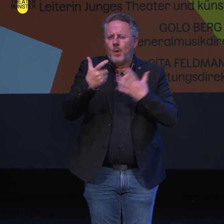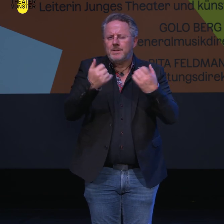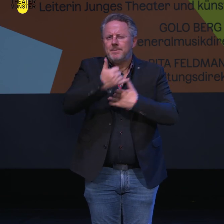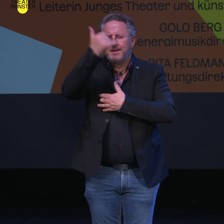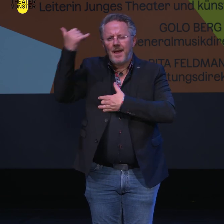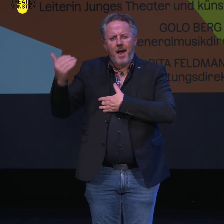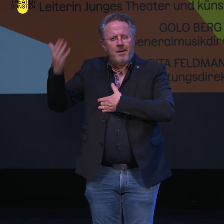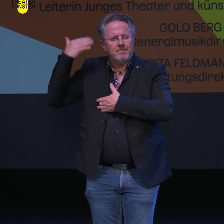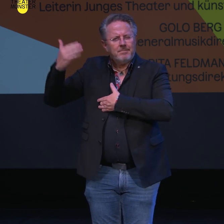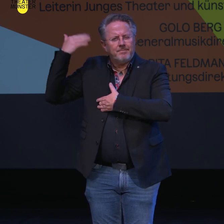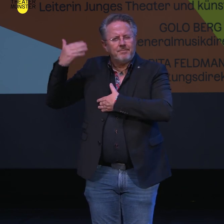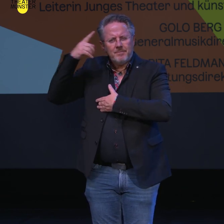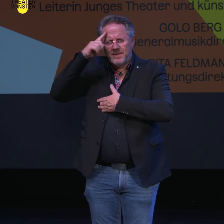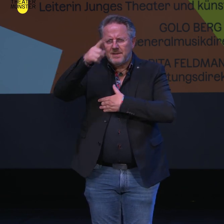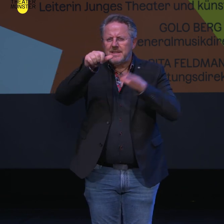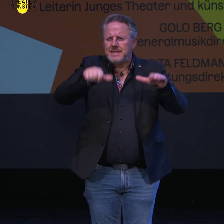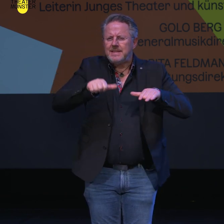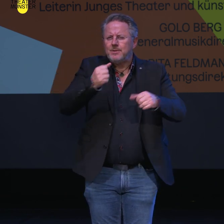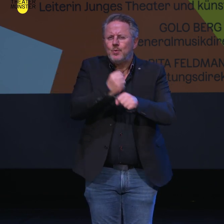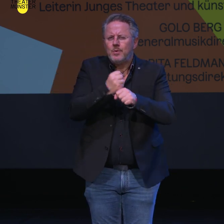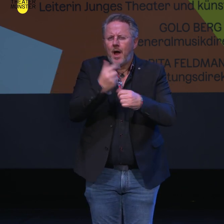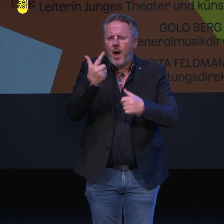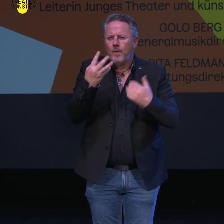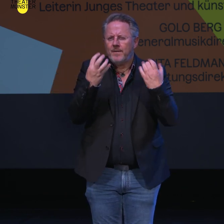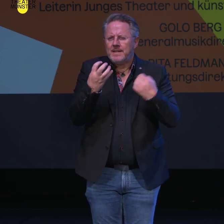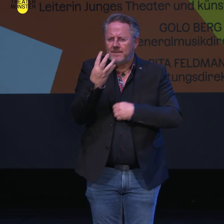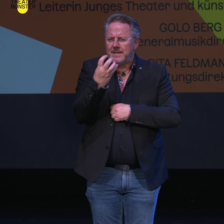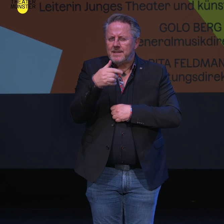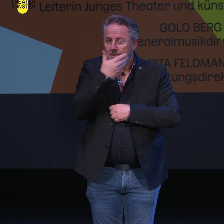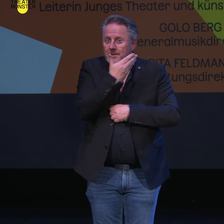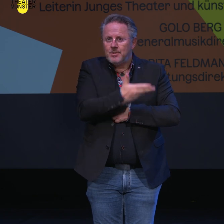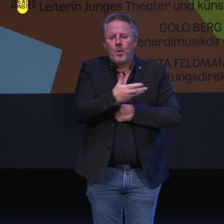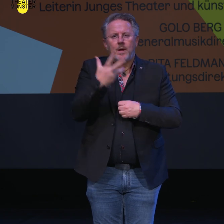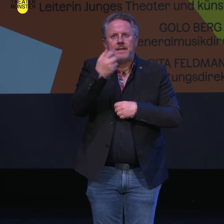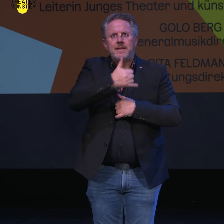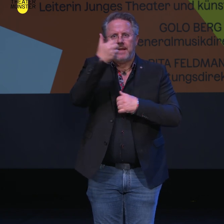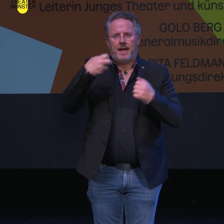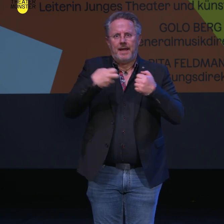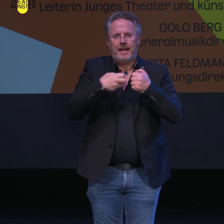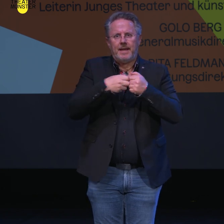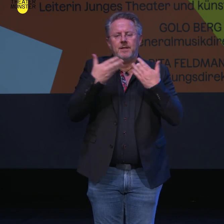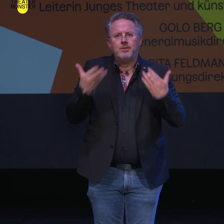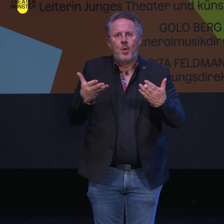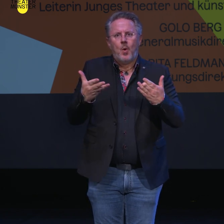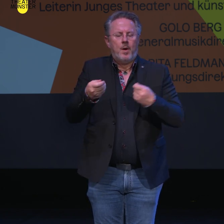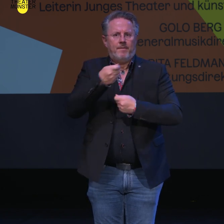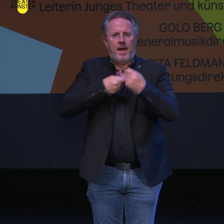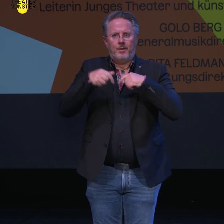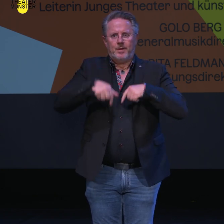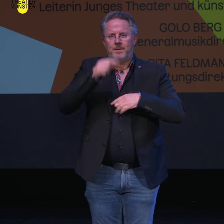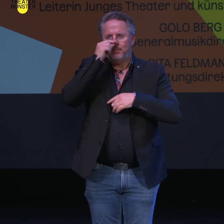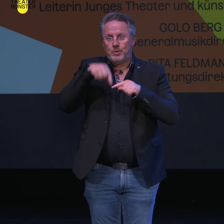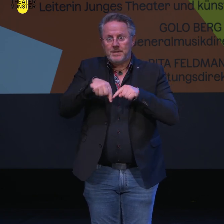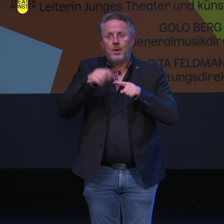es her, dass 1648 ein großer europäischer Krieg, der 30-jährige Krieg, durch Verhandlungen beendet wurde, in Münster und